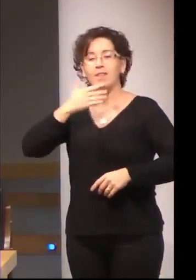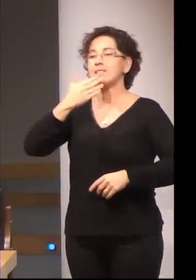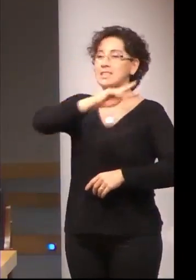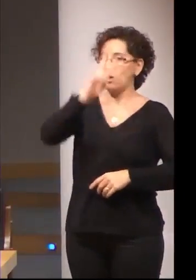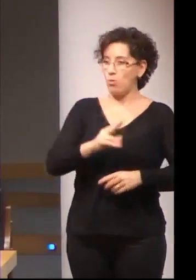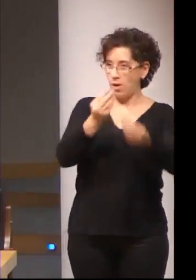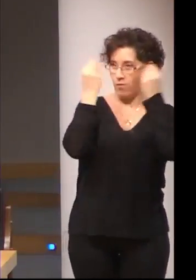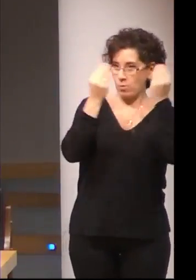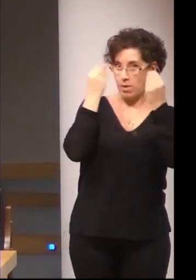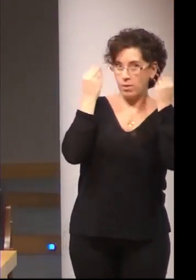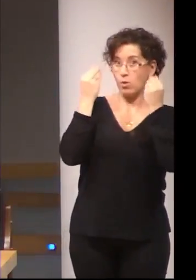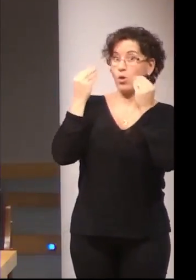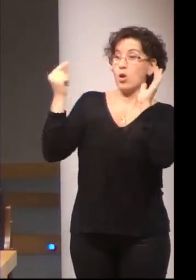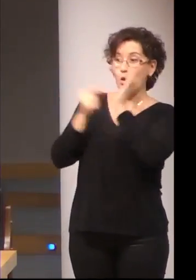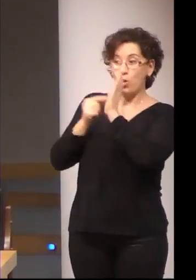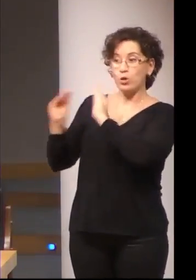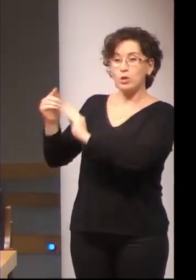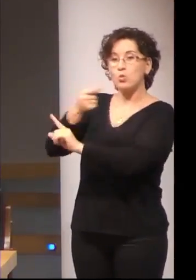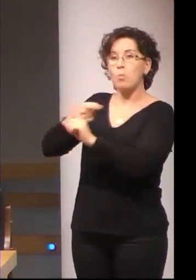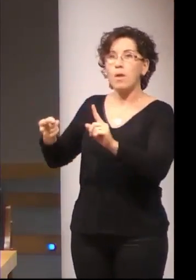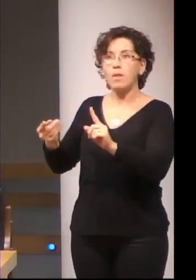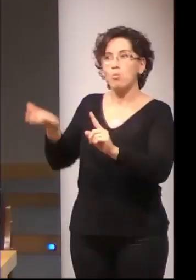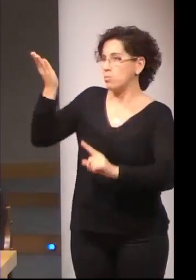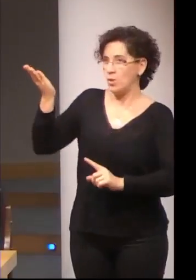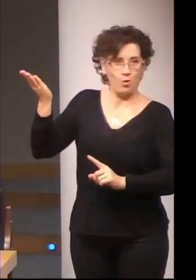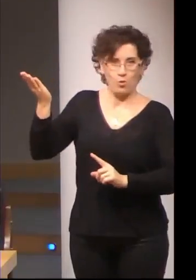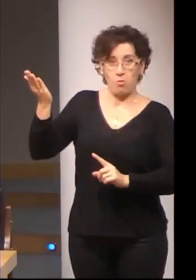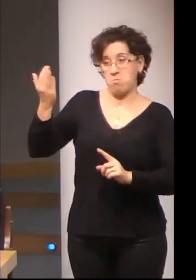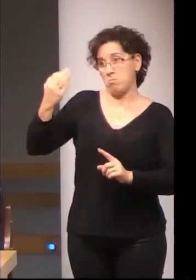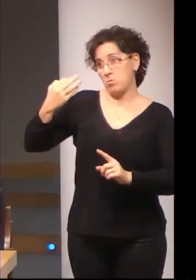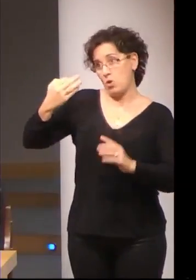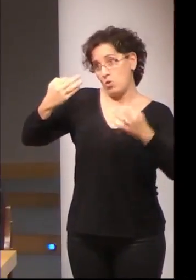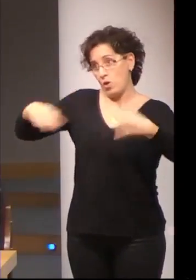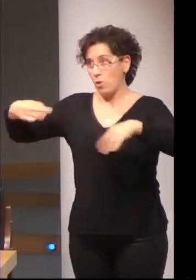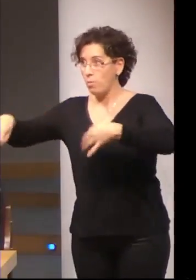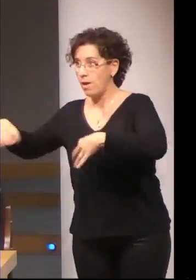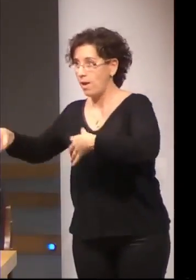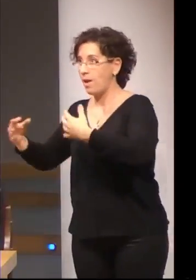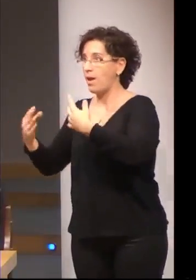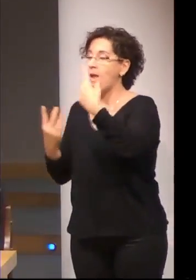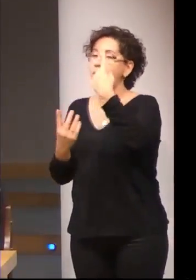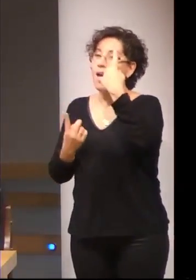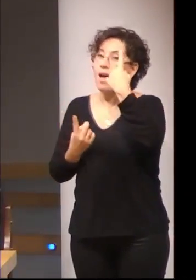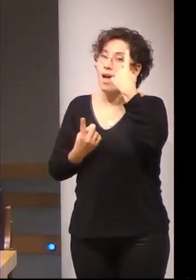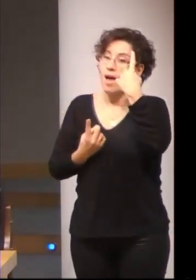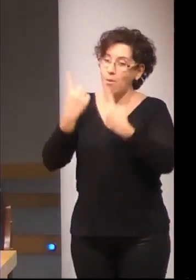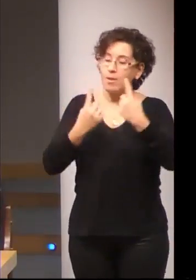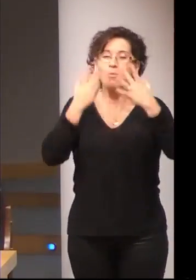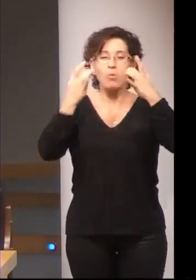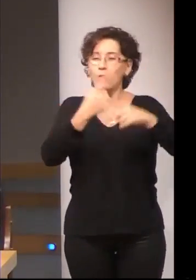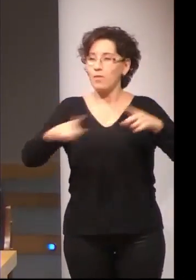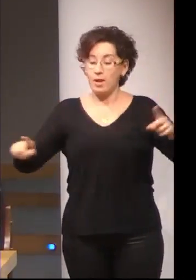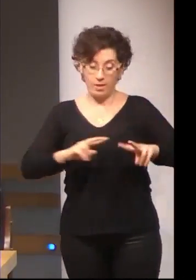nota media? Era una nota media no muy alta, además había picos donde de las primeras formaciones